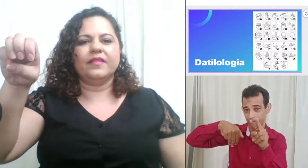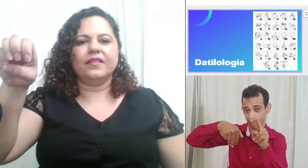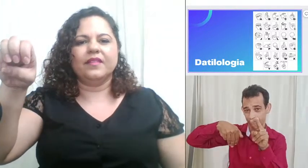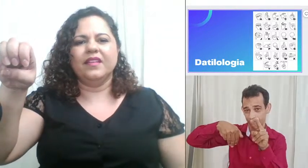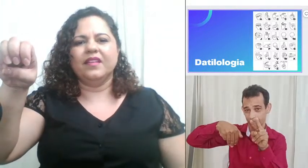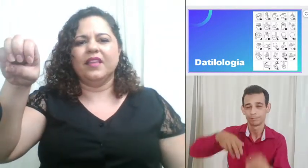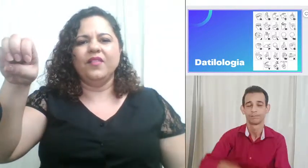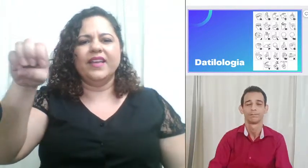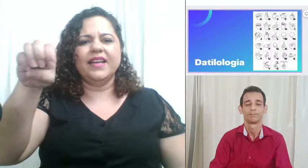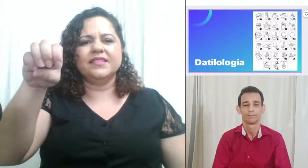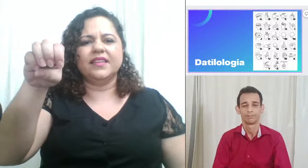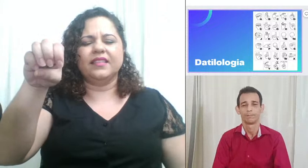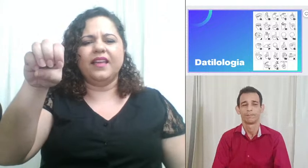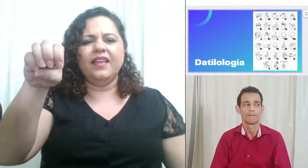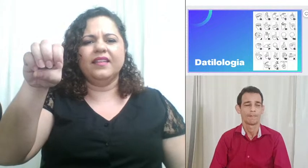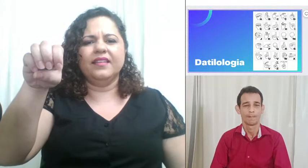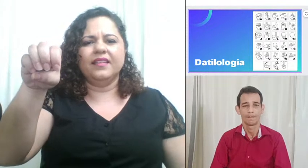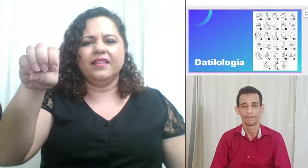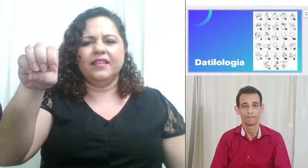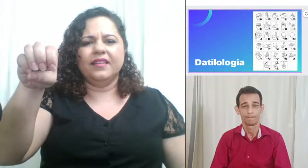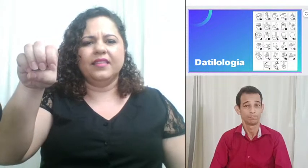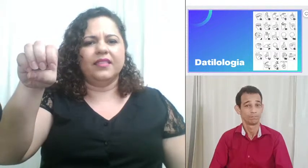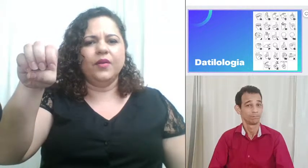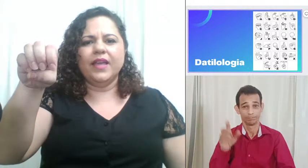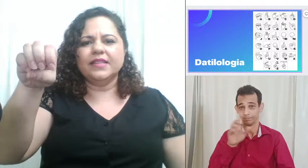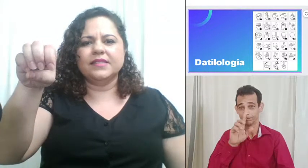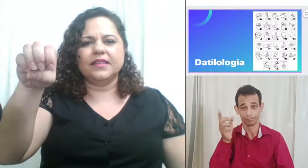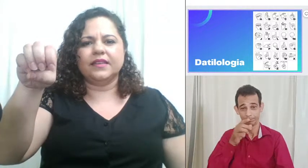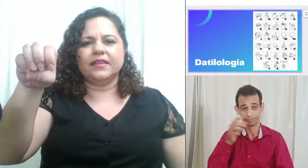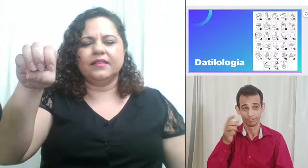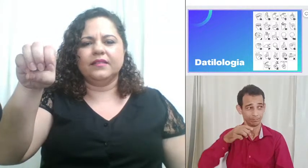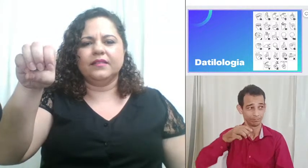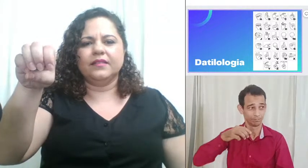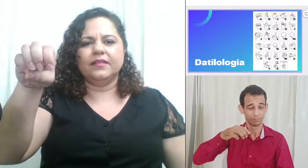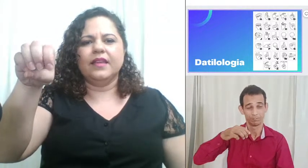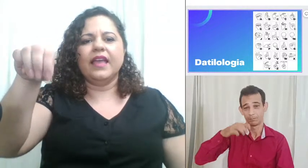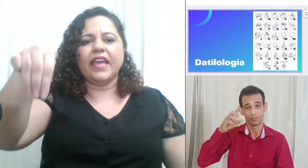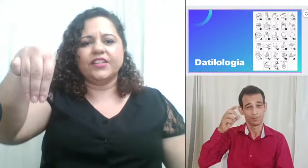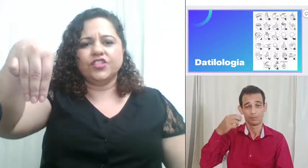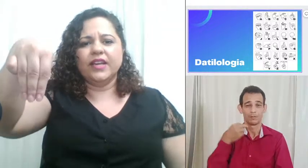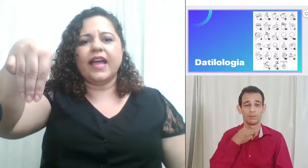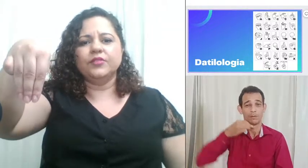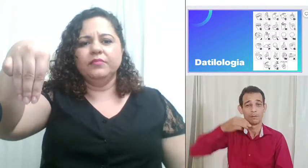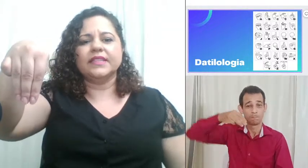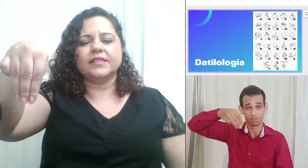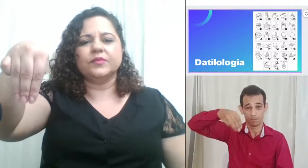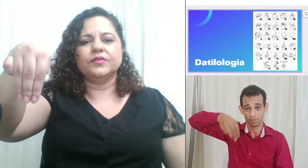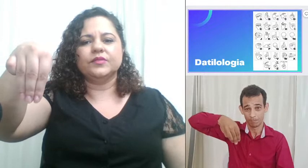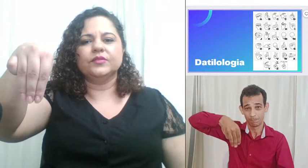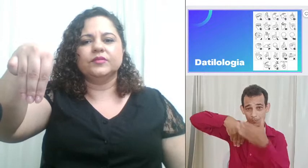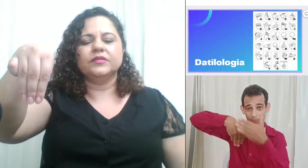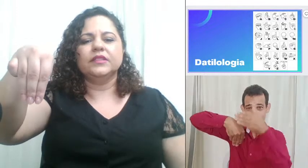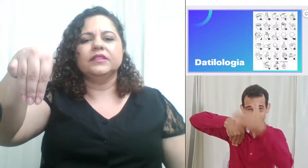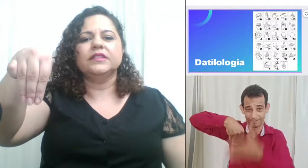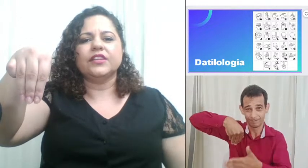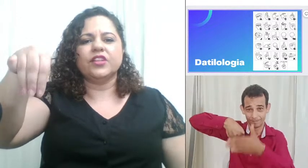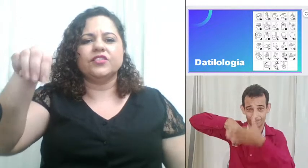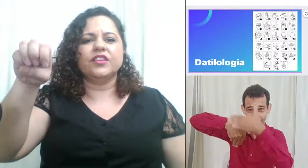não é assim tá não é assim é esticado mesmo tem gente que